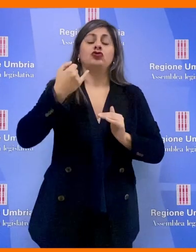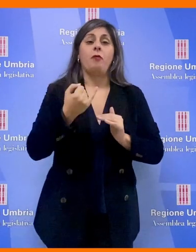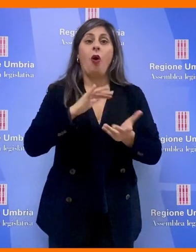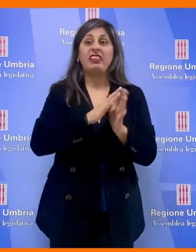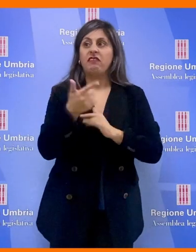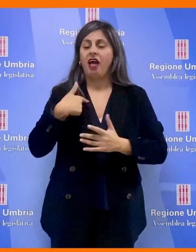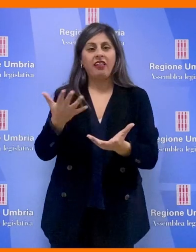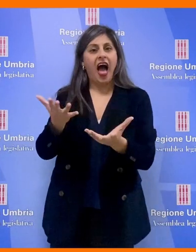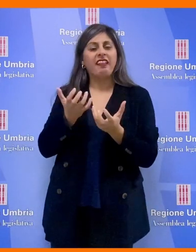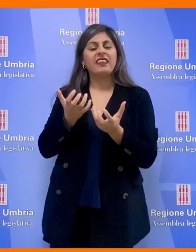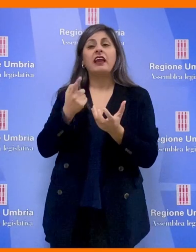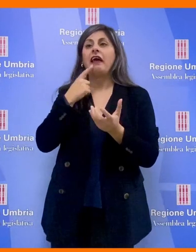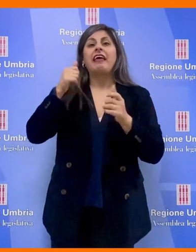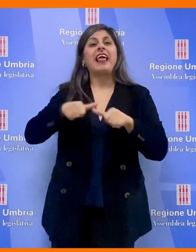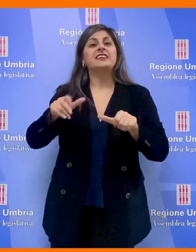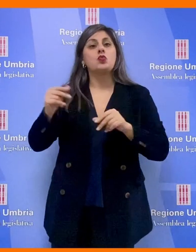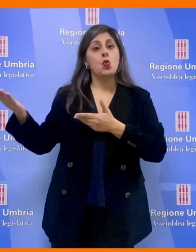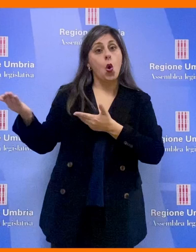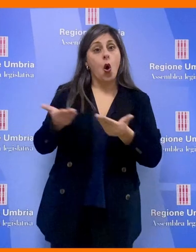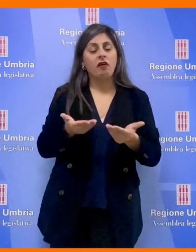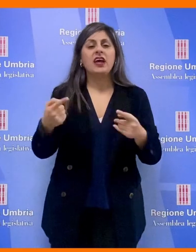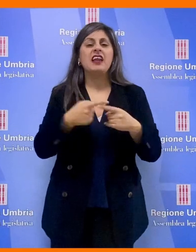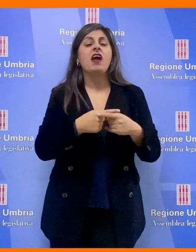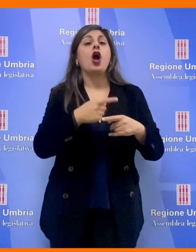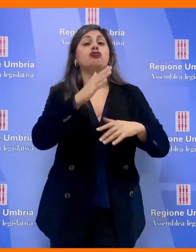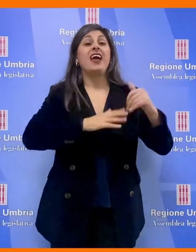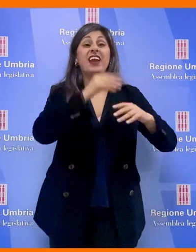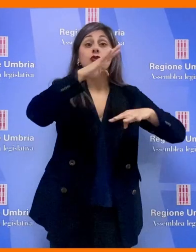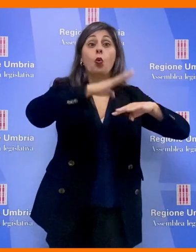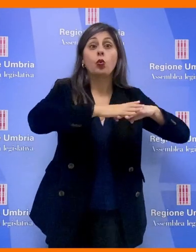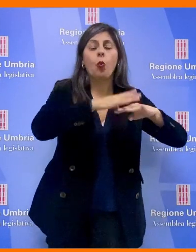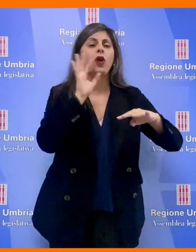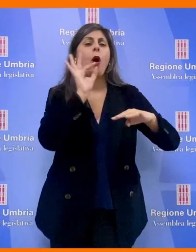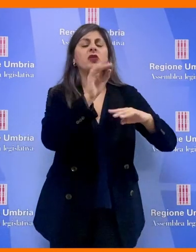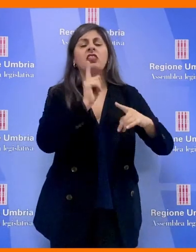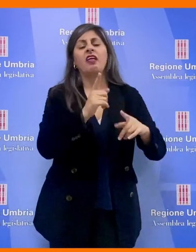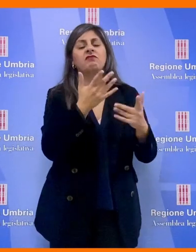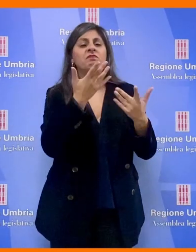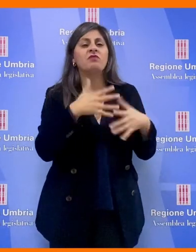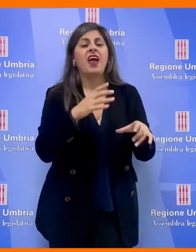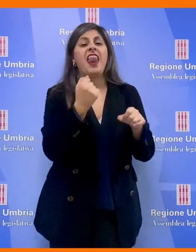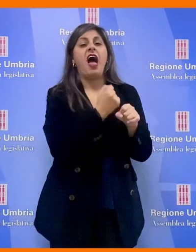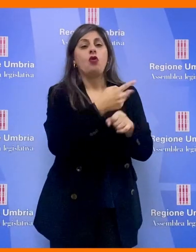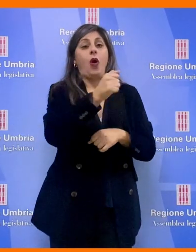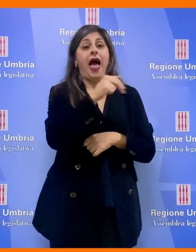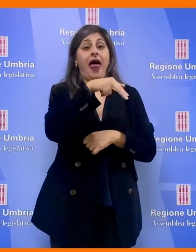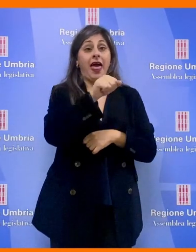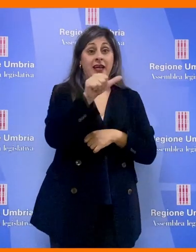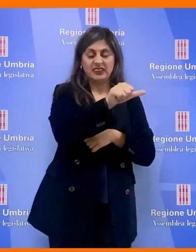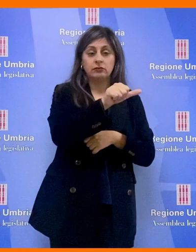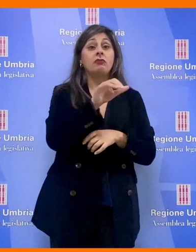essere attrattivi per i nuovi residenti, mentre per le infrastrutture l'obiettivo è terminare i lavori ANAS,